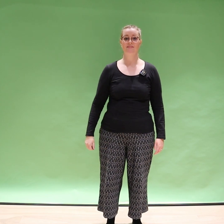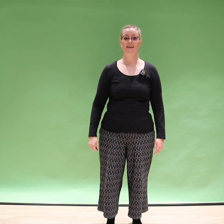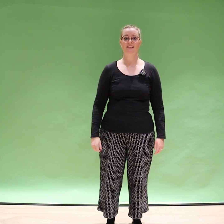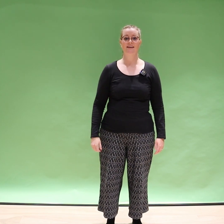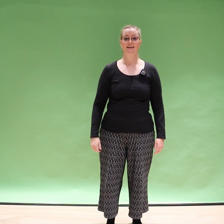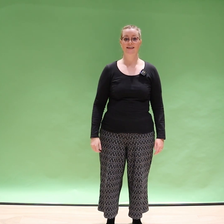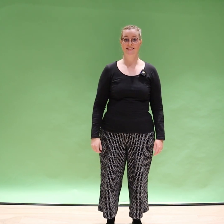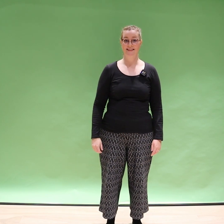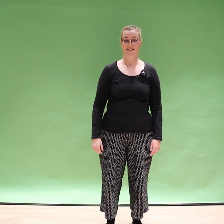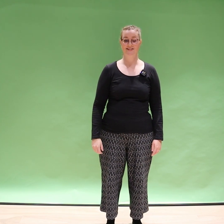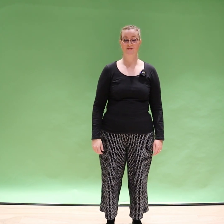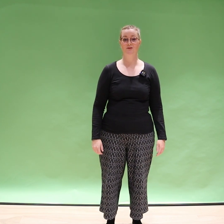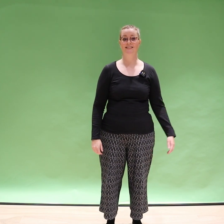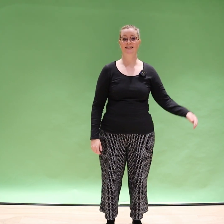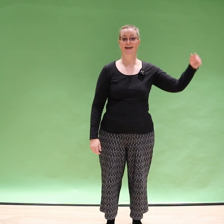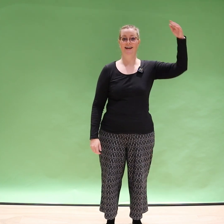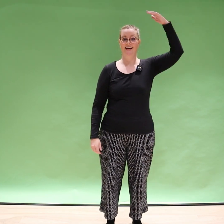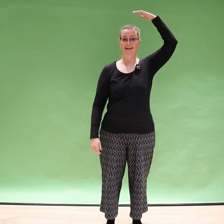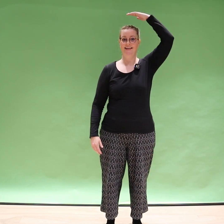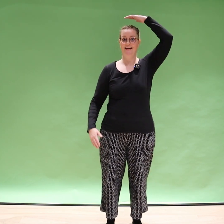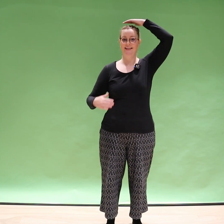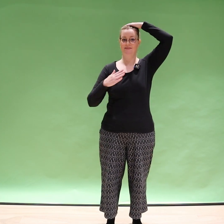Ja sitten taas yhdistetään nämä liikkeet.